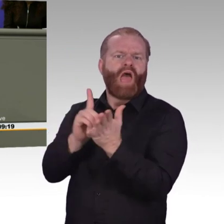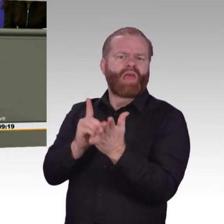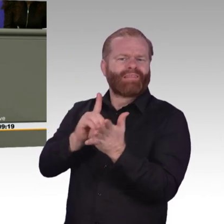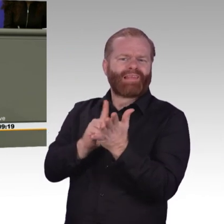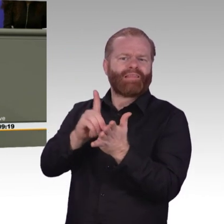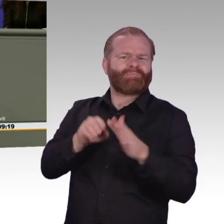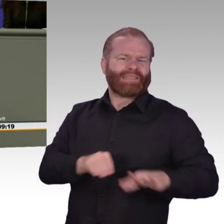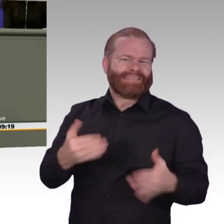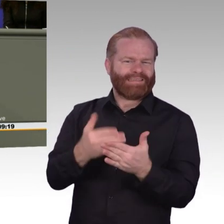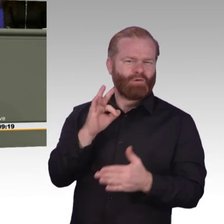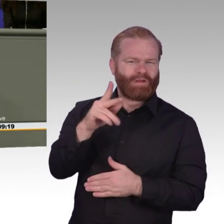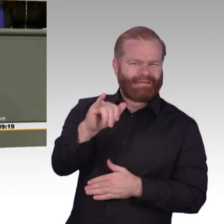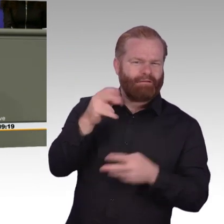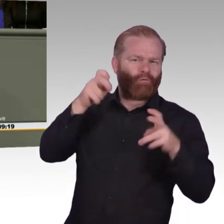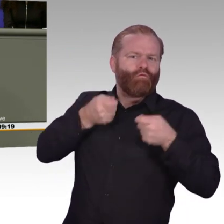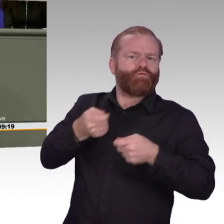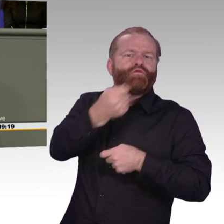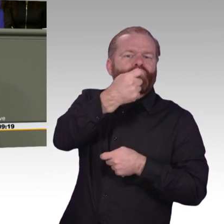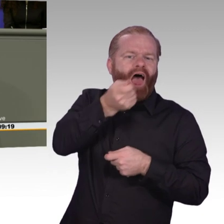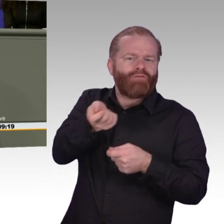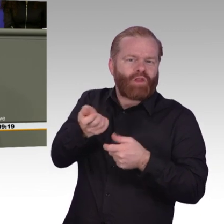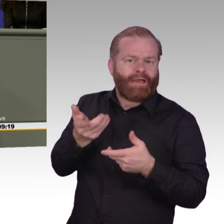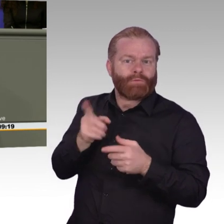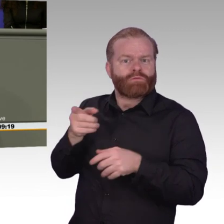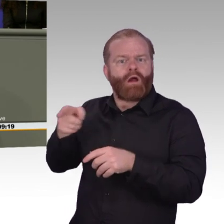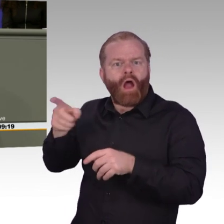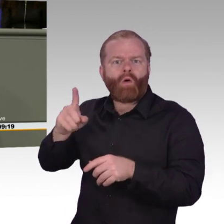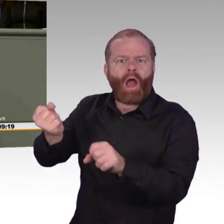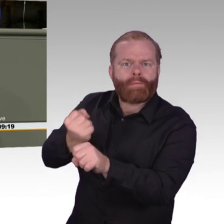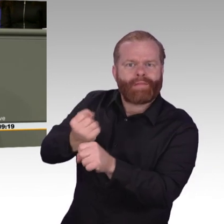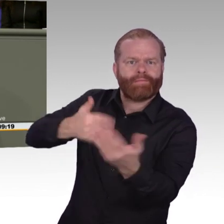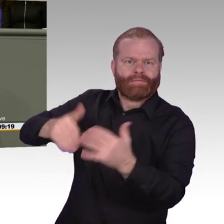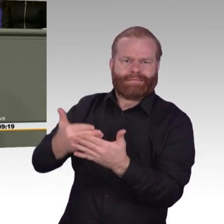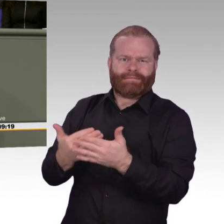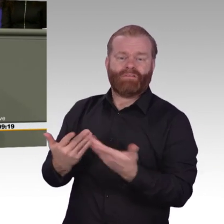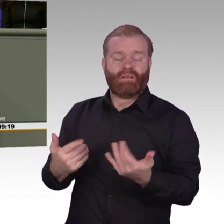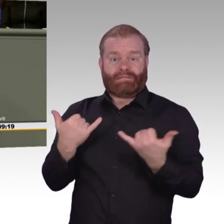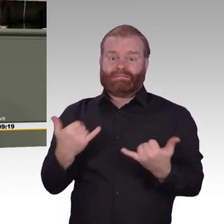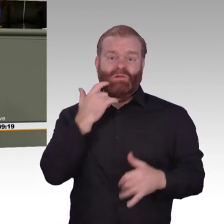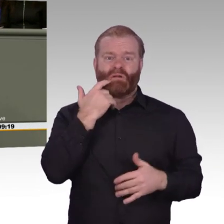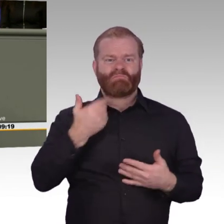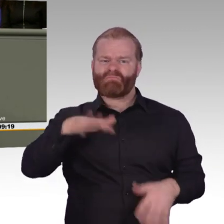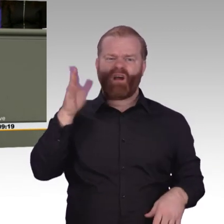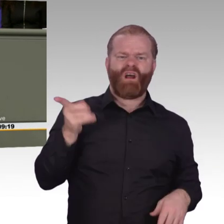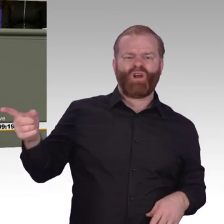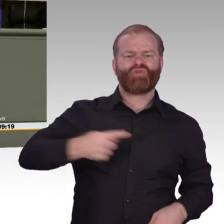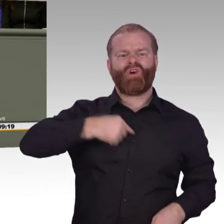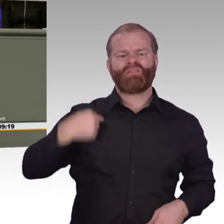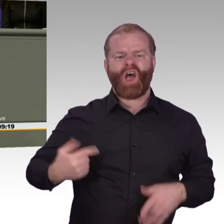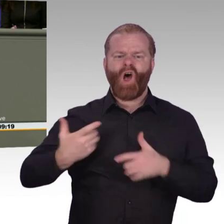Staates noch der Gesellschaft, aber es kann auch nicht im Sinne der Wirtschaft sein. Und deshalb sorgen wir jetzt für die richtigen Rahmenbedingungen. Und wir